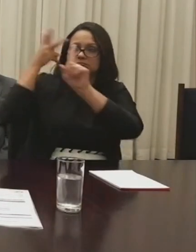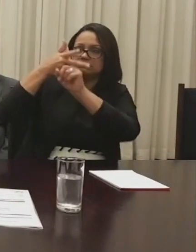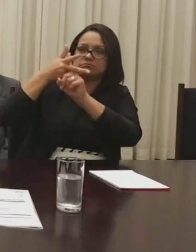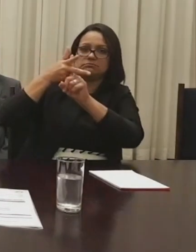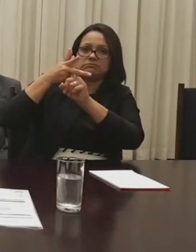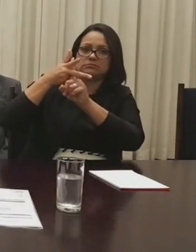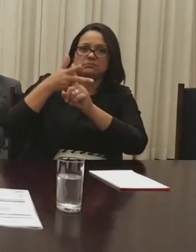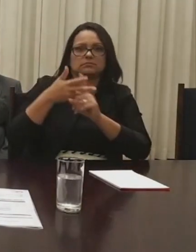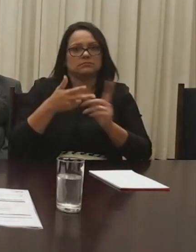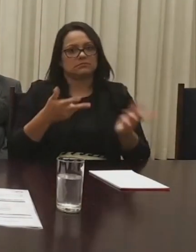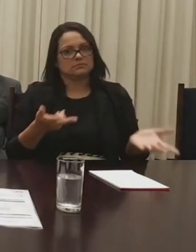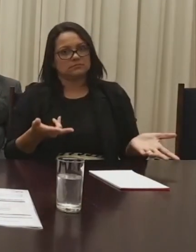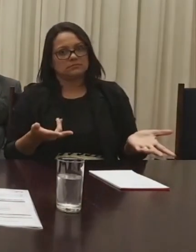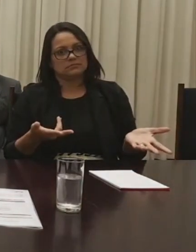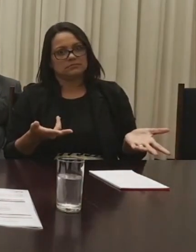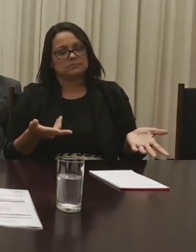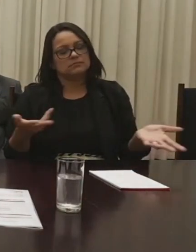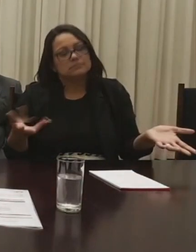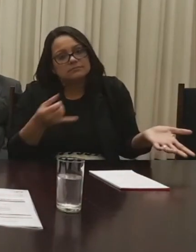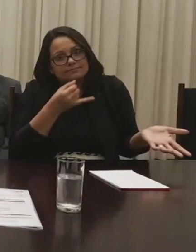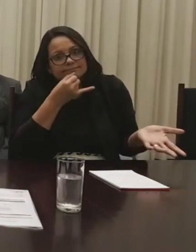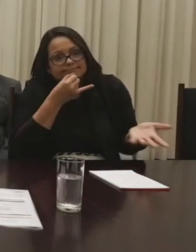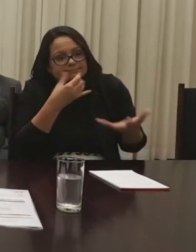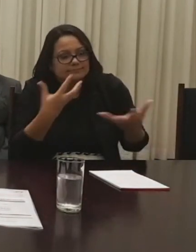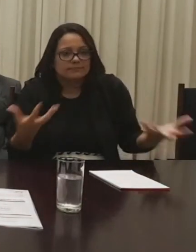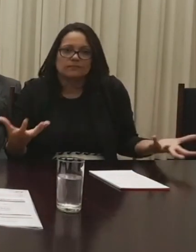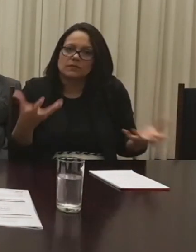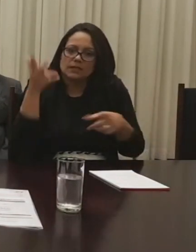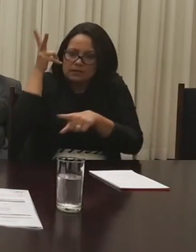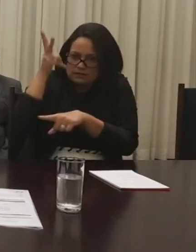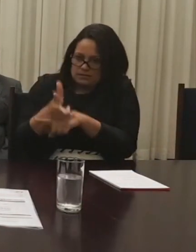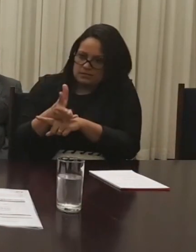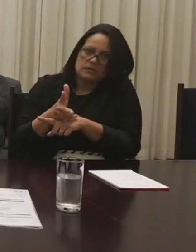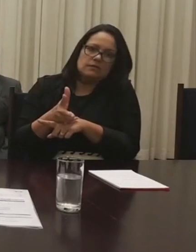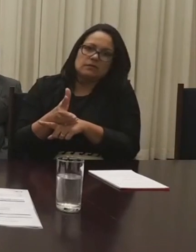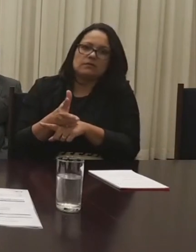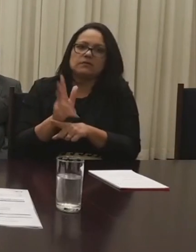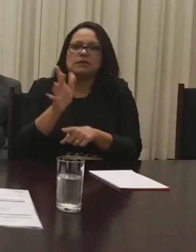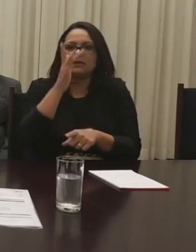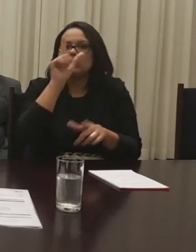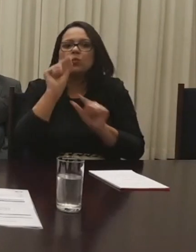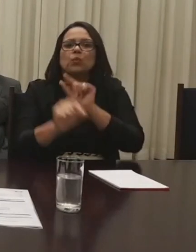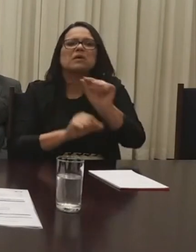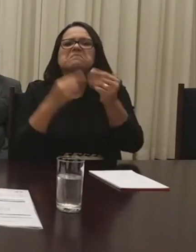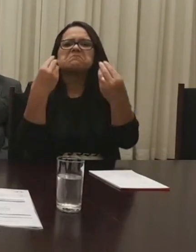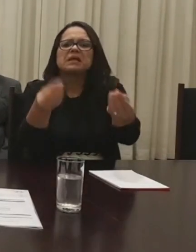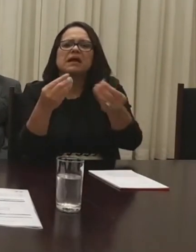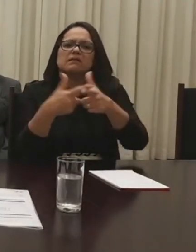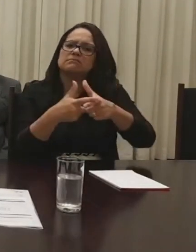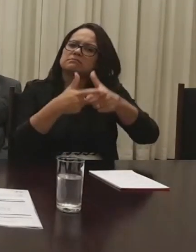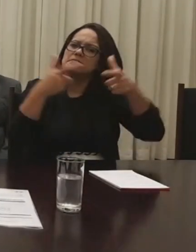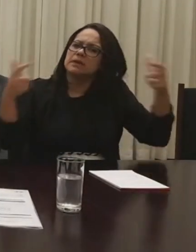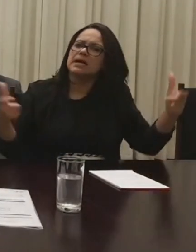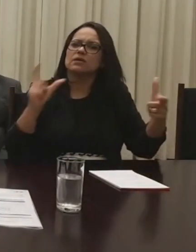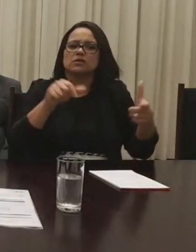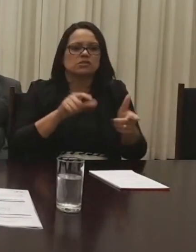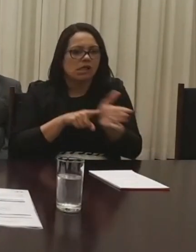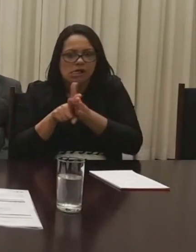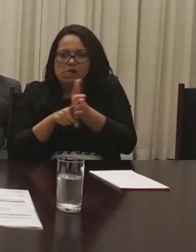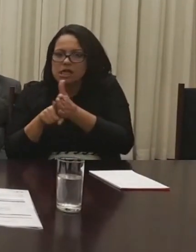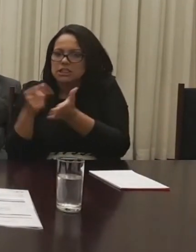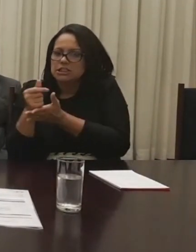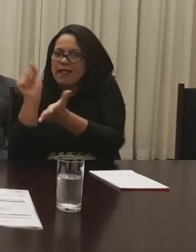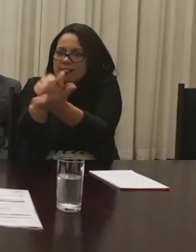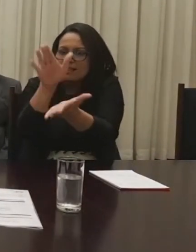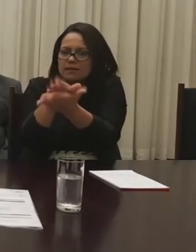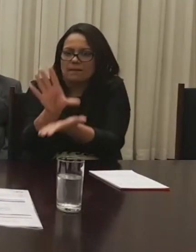Está certo por quê? Lamentavelmente, o uso desse equipamento serviu apenas, em grande parte, como caça-nique, uma